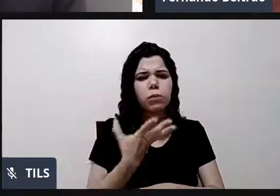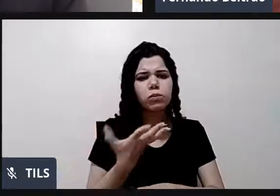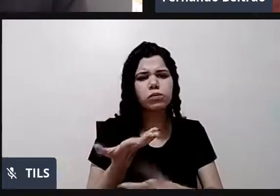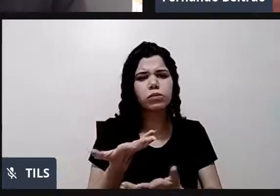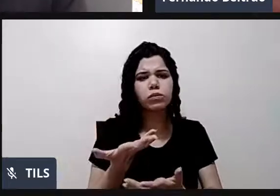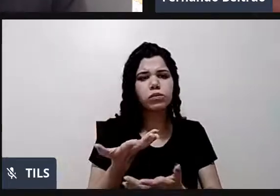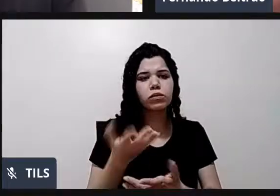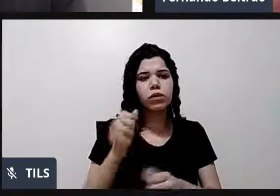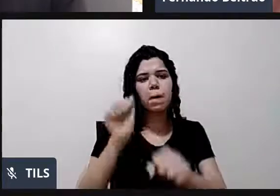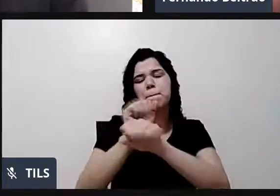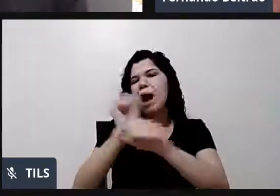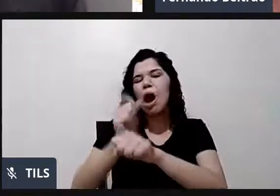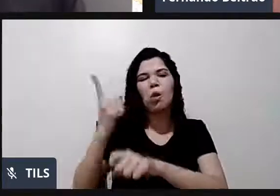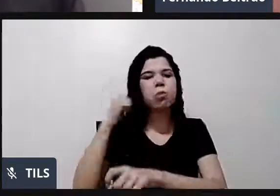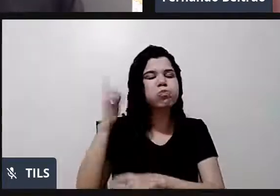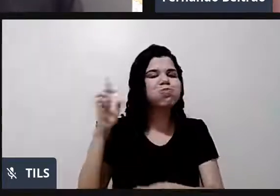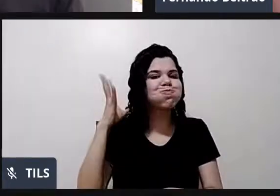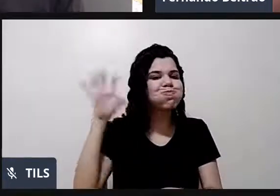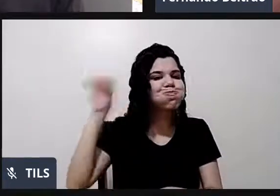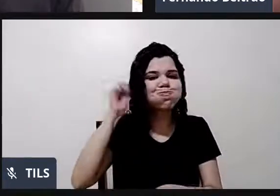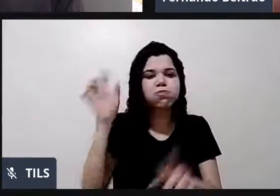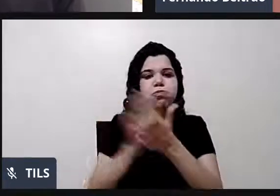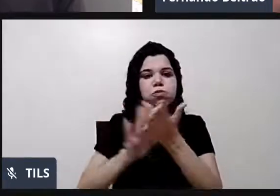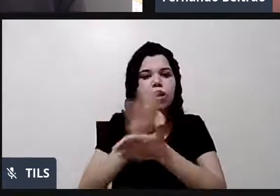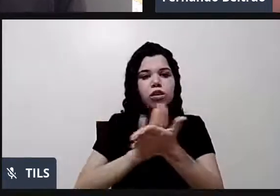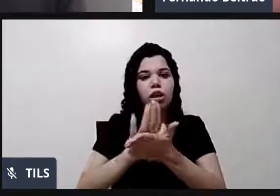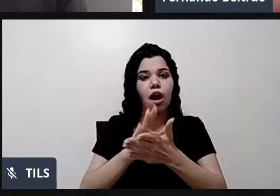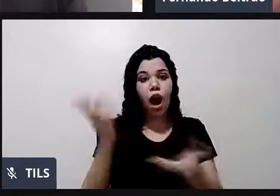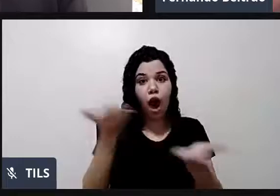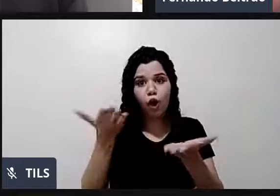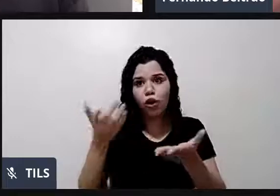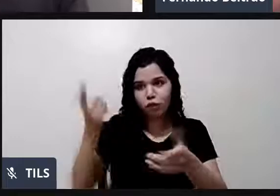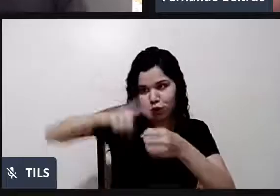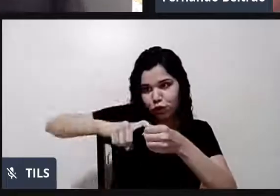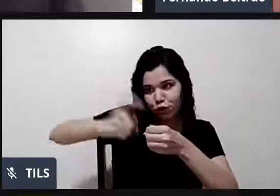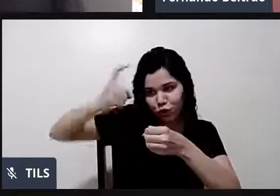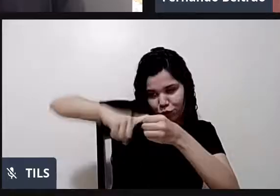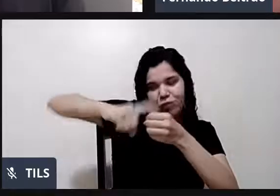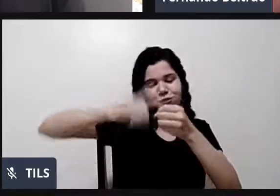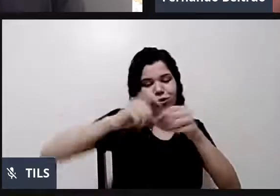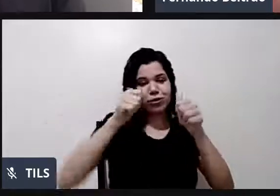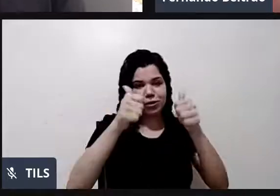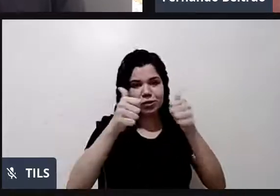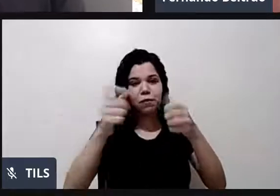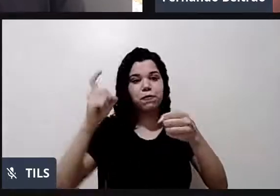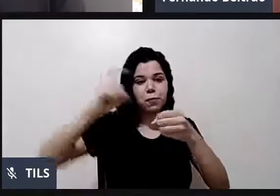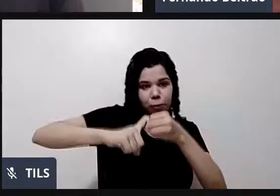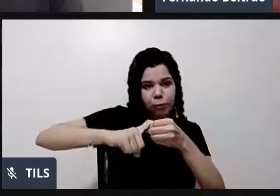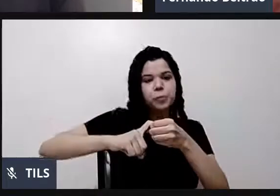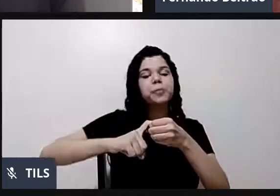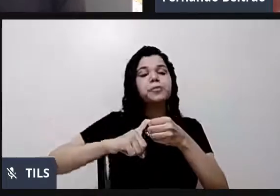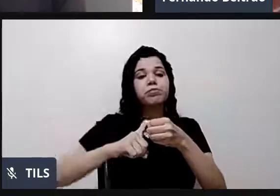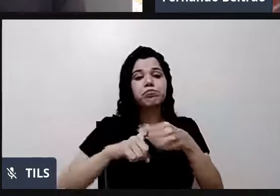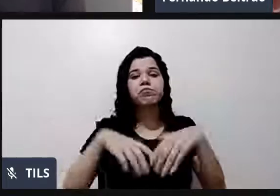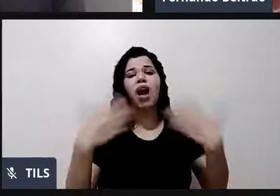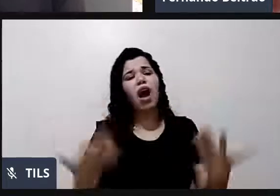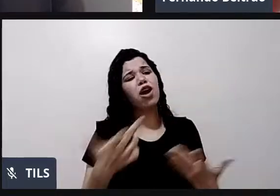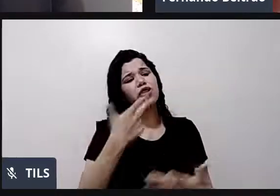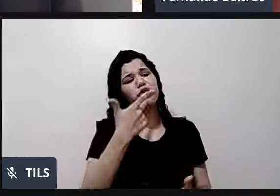Parou o som. Parou? Está bom agora? Voltou. Agora voltou. Pronto. É disso que a gente precisa, Carlinhos.